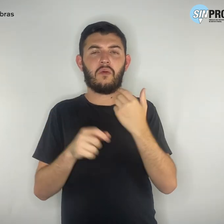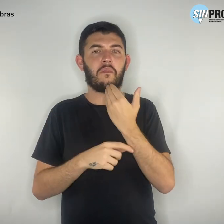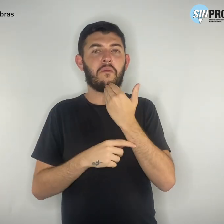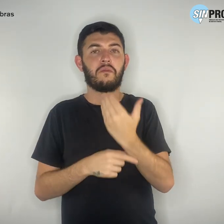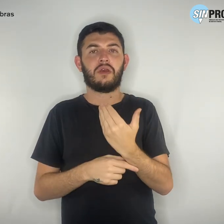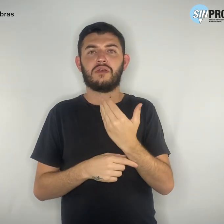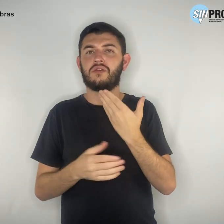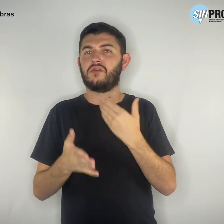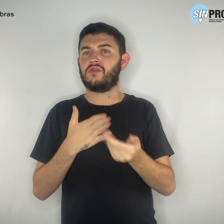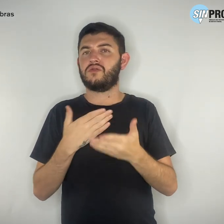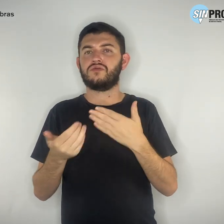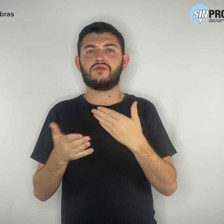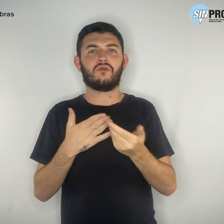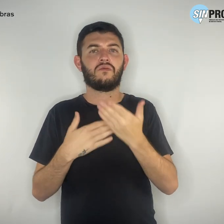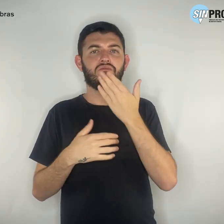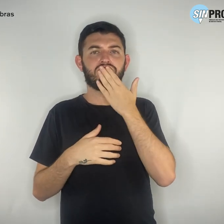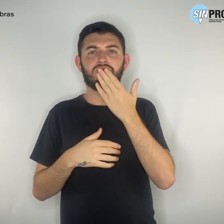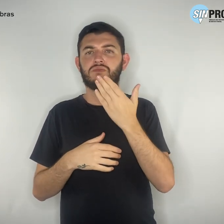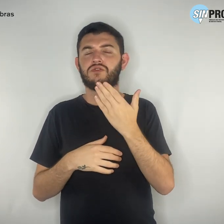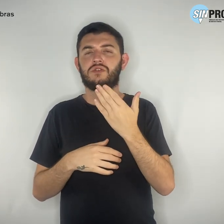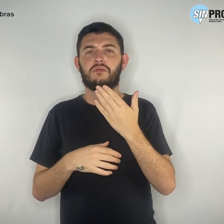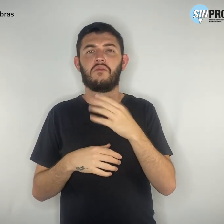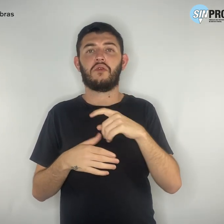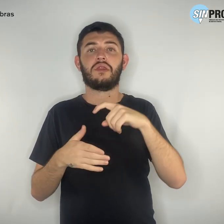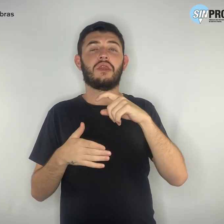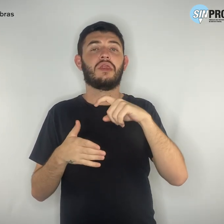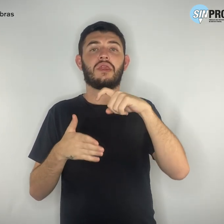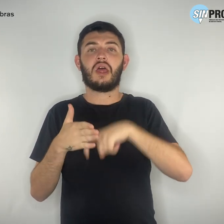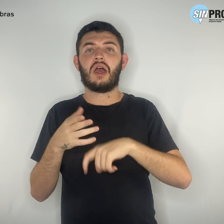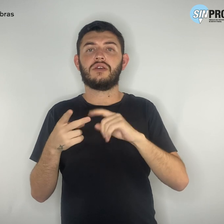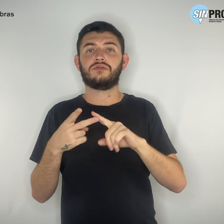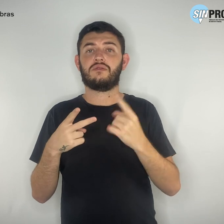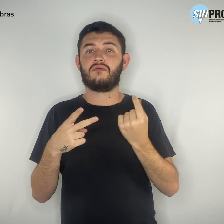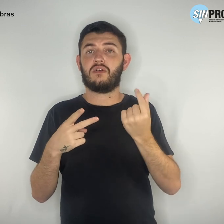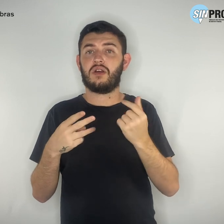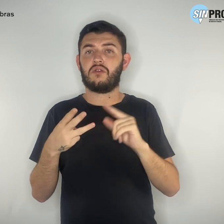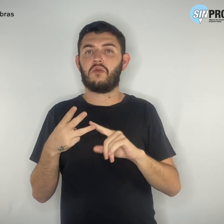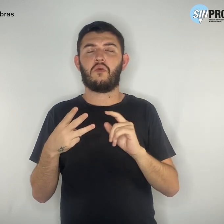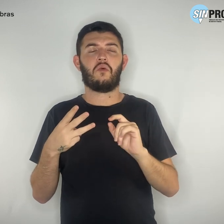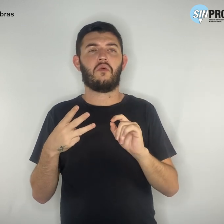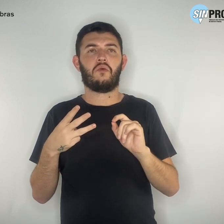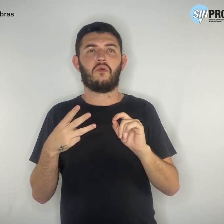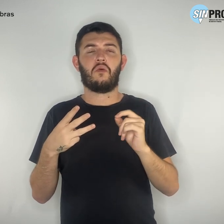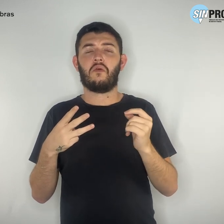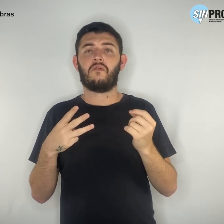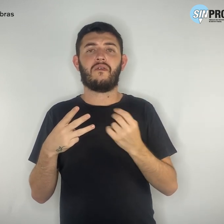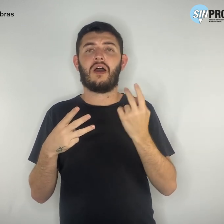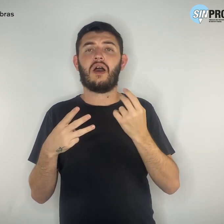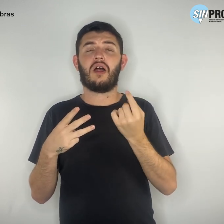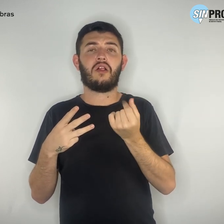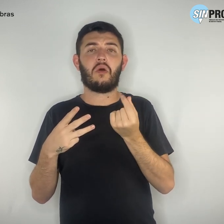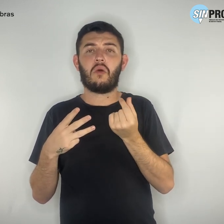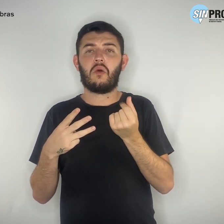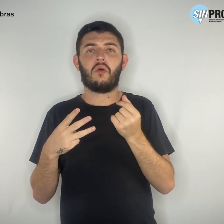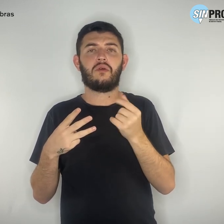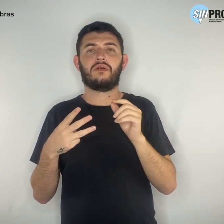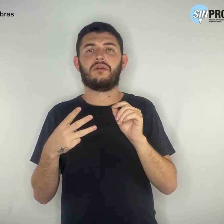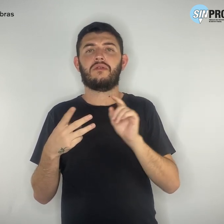qualquer tipo de taxa, valor, dinheiro para recebimento de precatório. Caso a